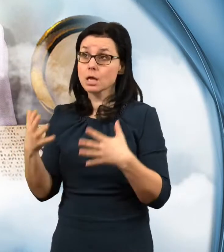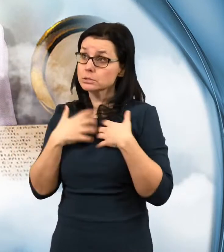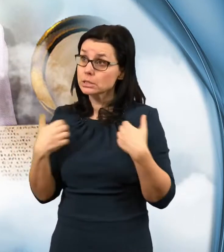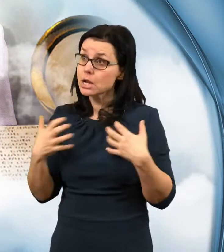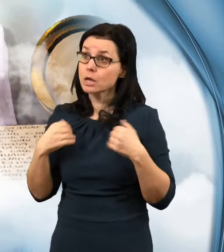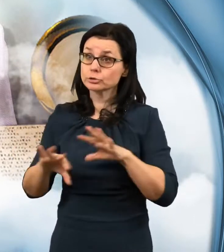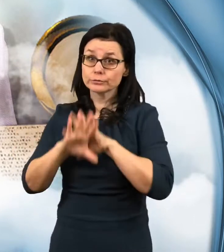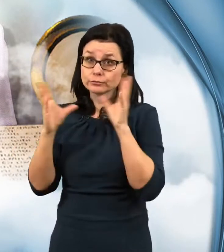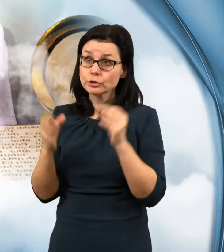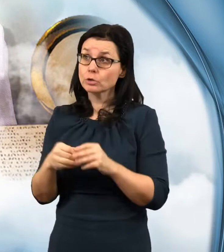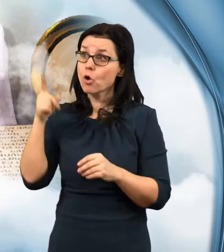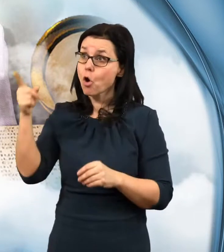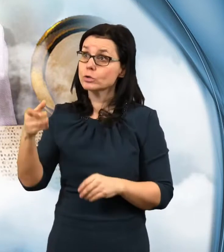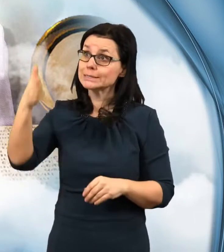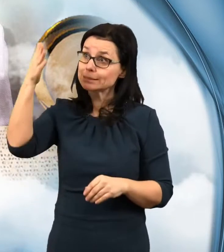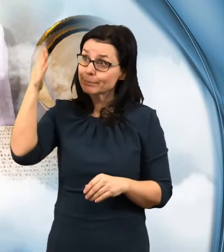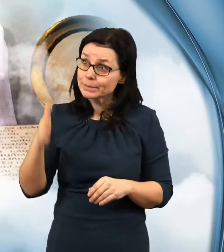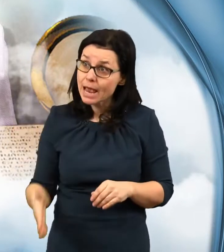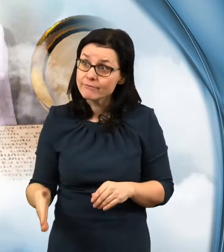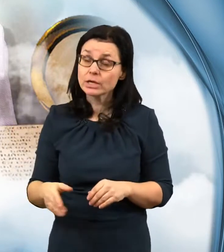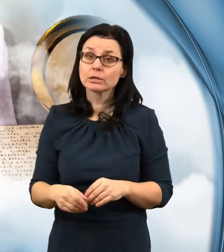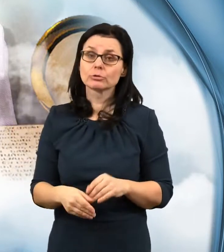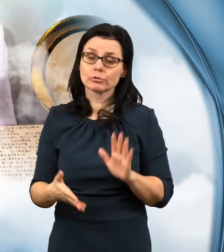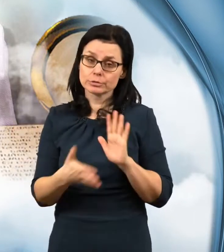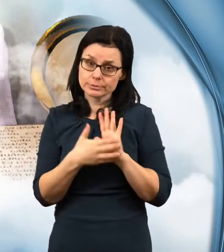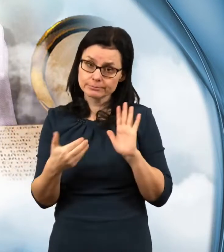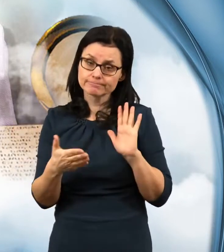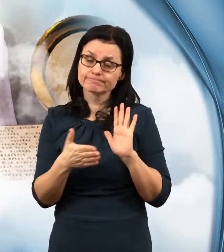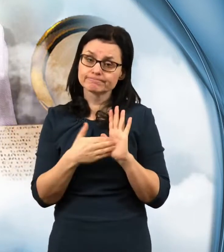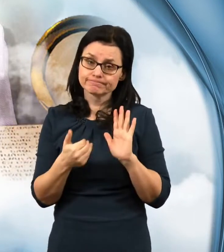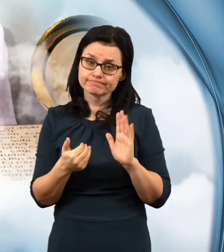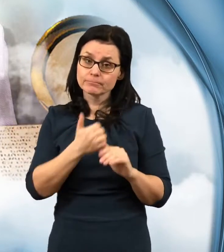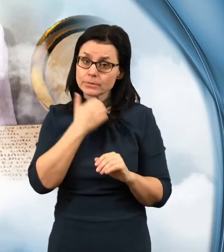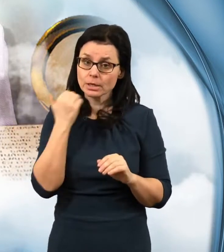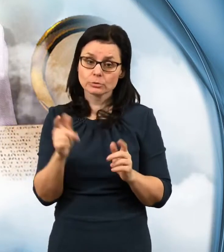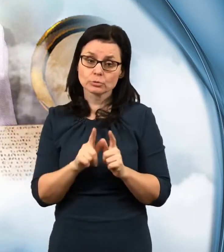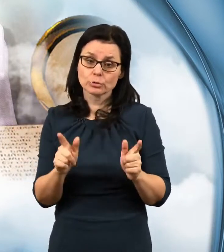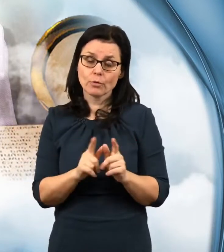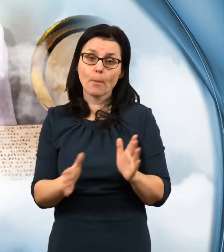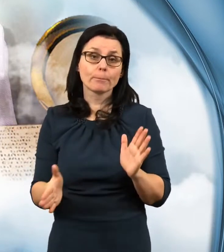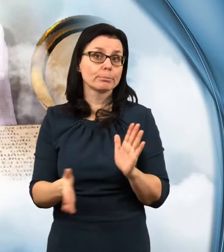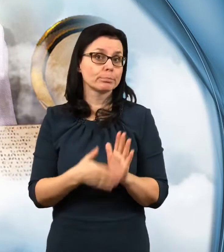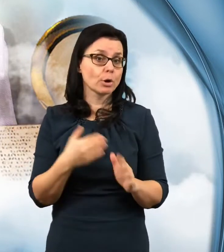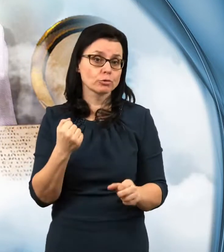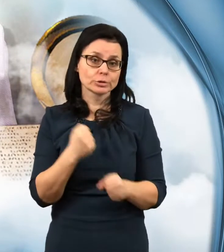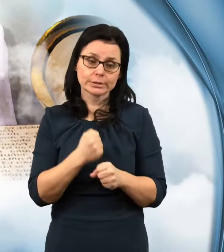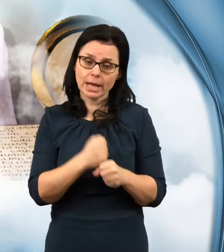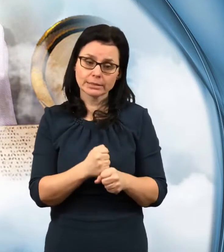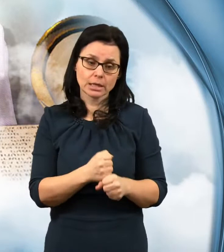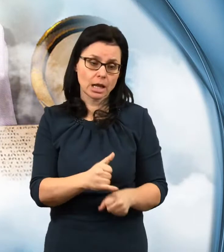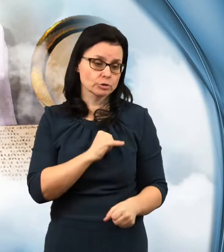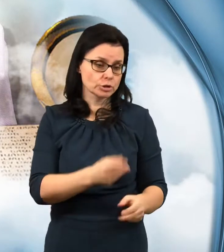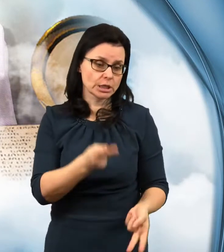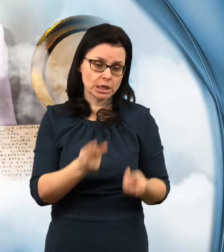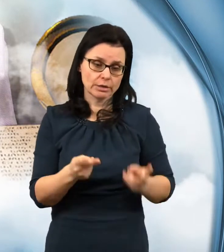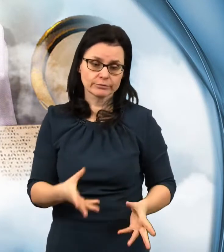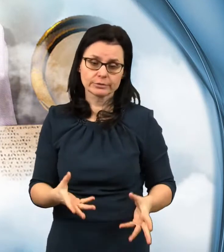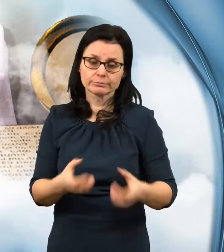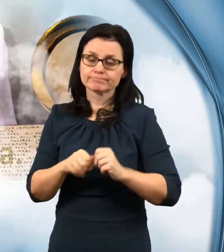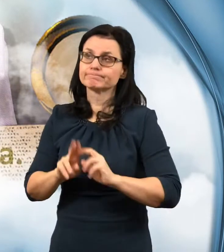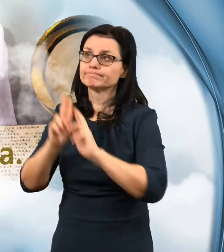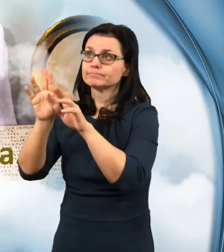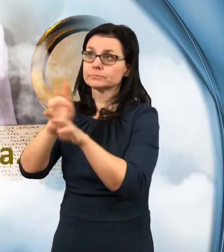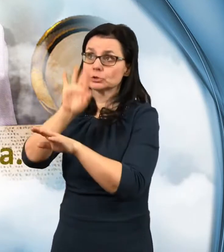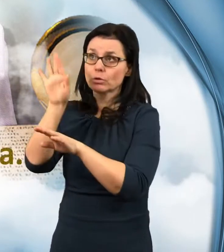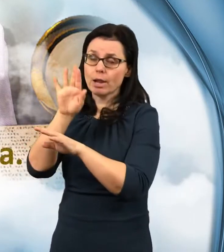se o boží spravedlnosti, přesvědčí se, proč nebyli vzatí do nebe a jaké